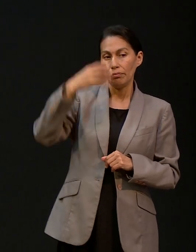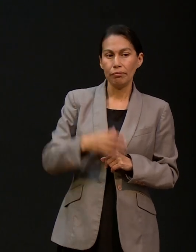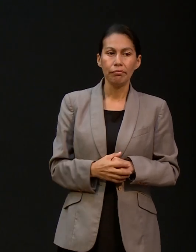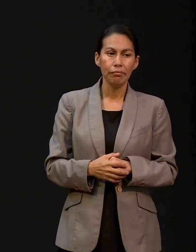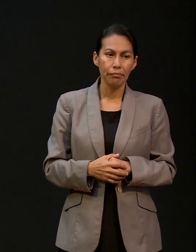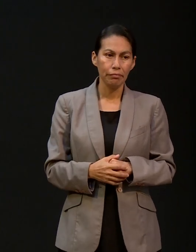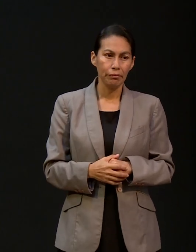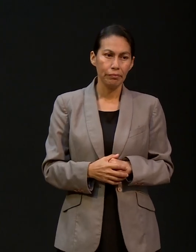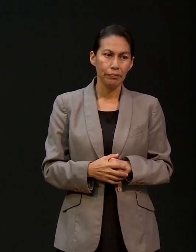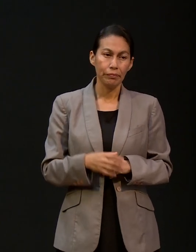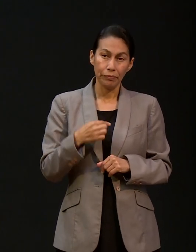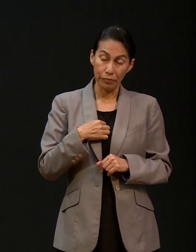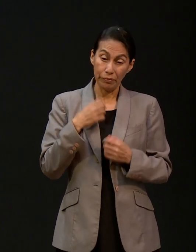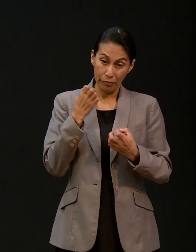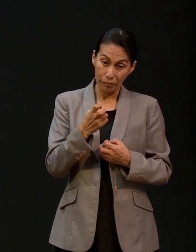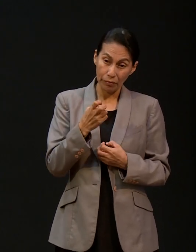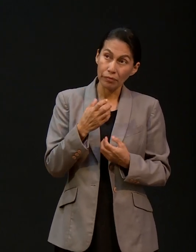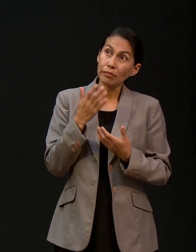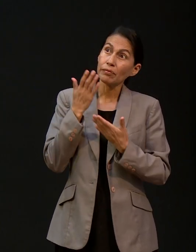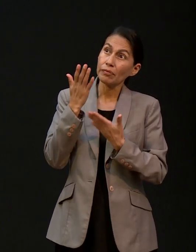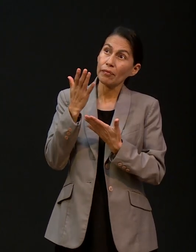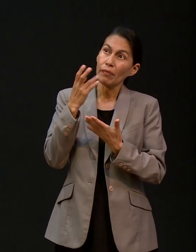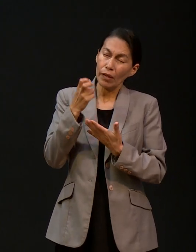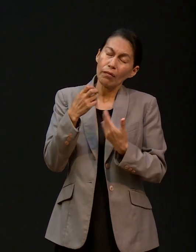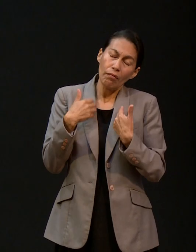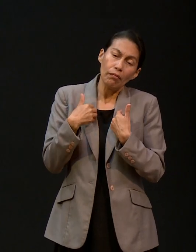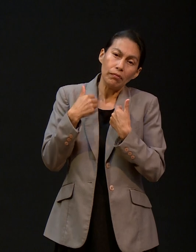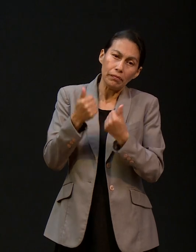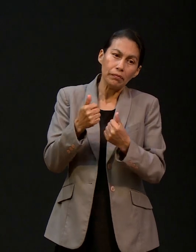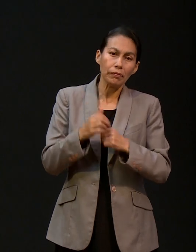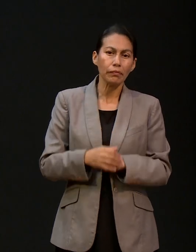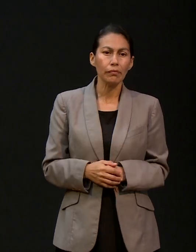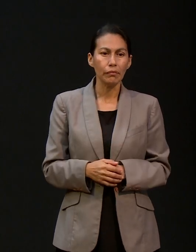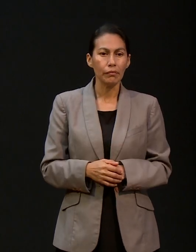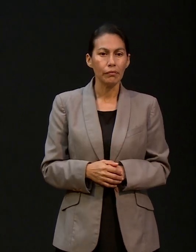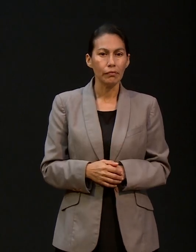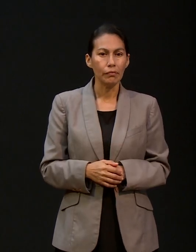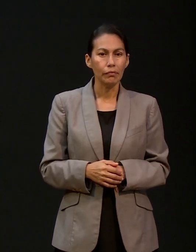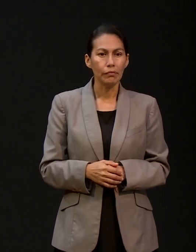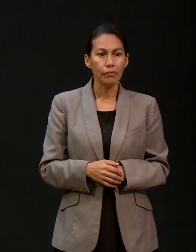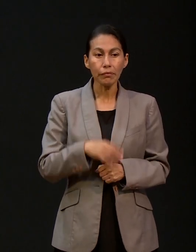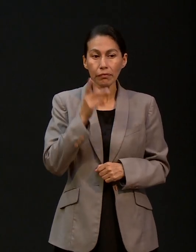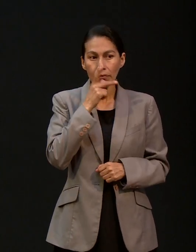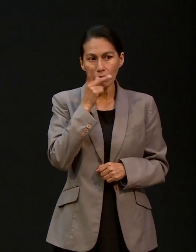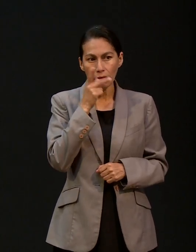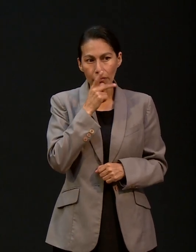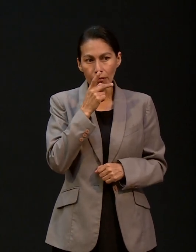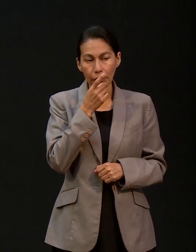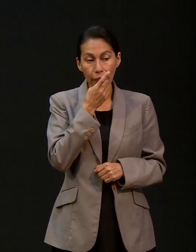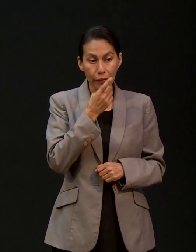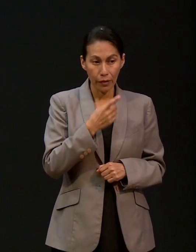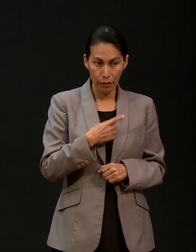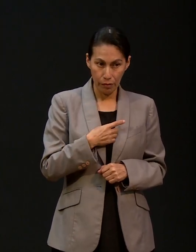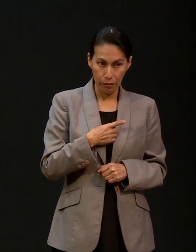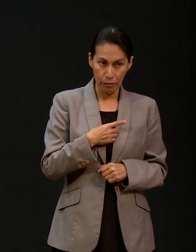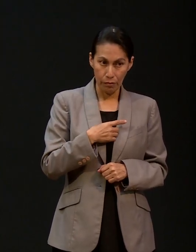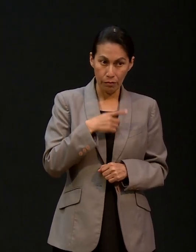fue lo que pedimos y eso fue lo que entendimos. El pastor lo que me dijo. Hijo, la iglesia no